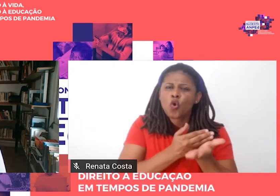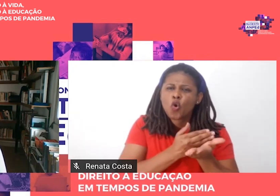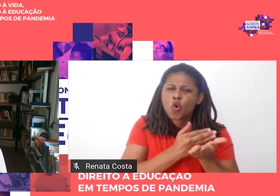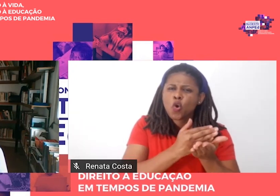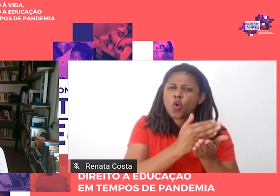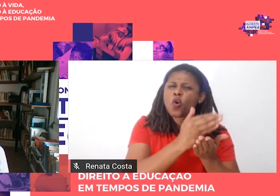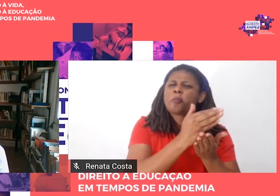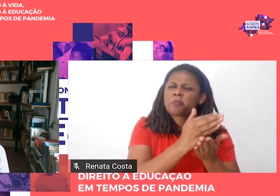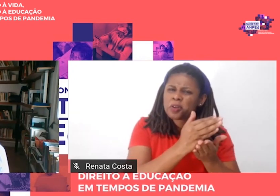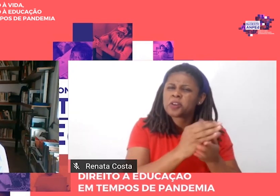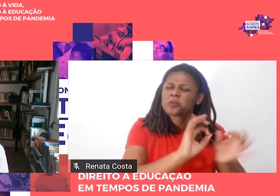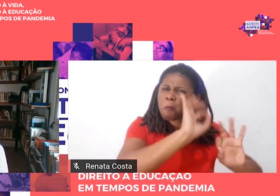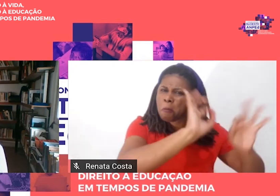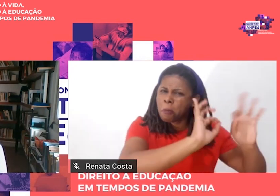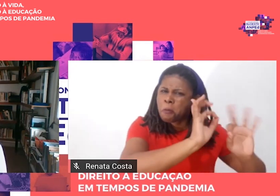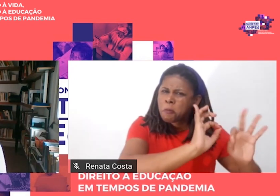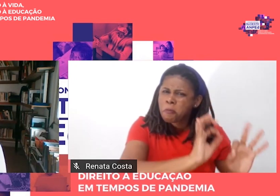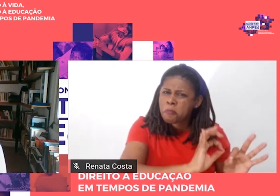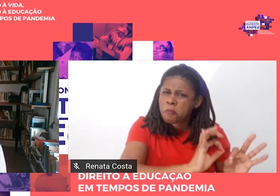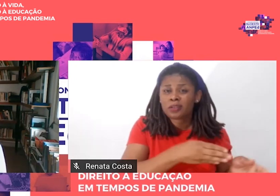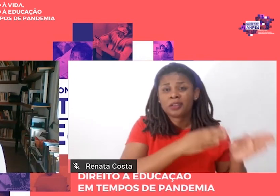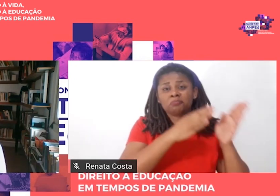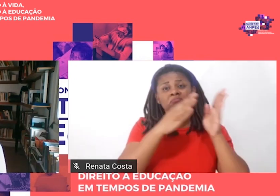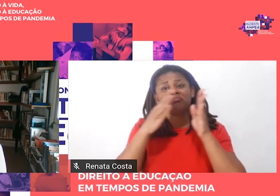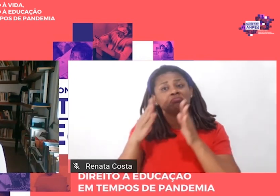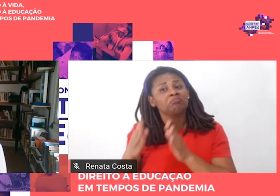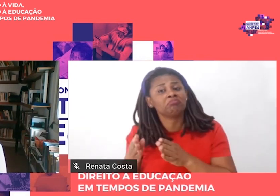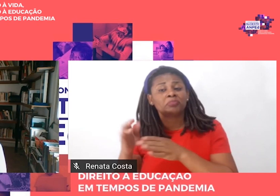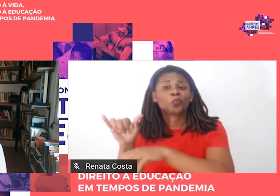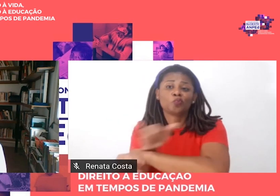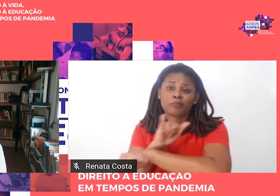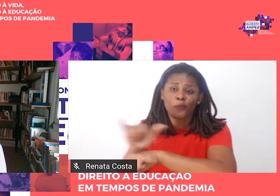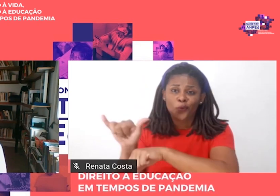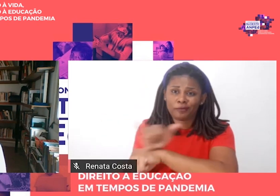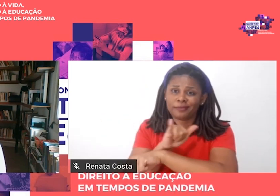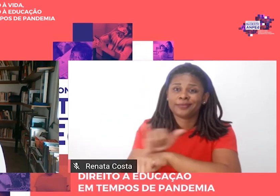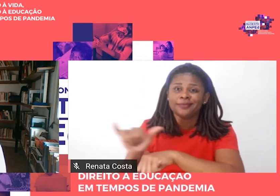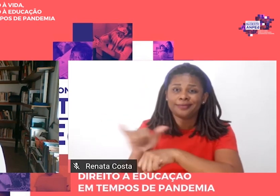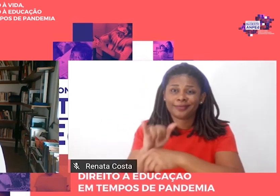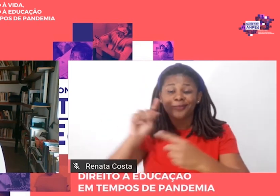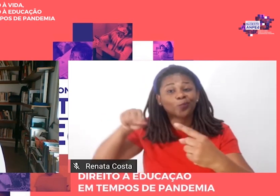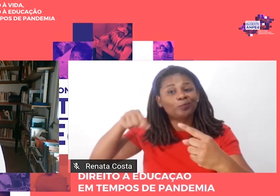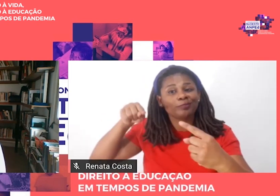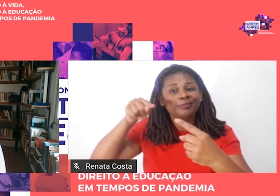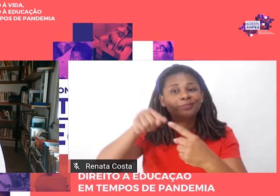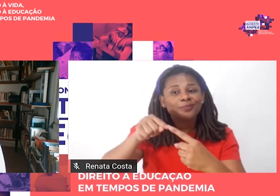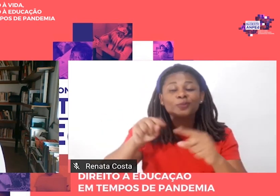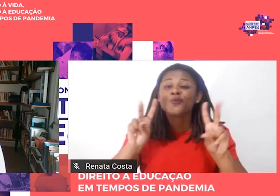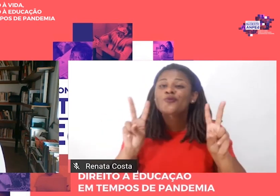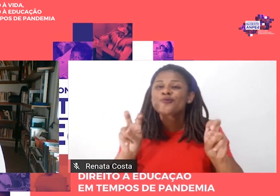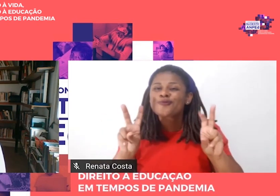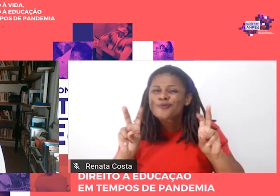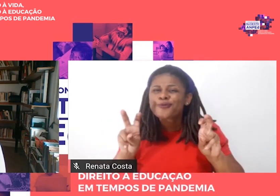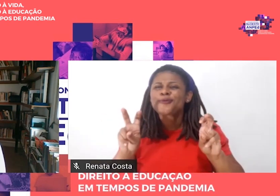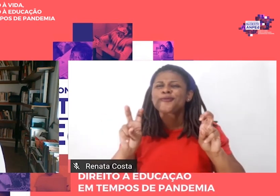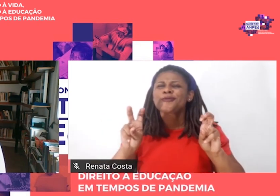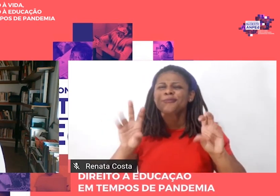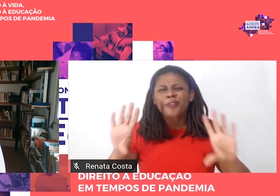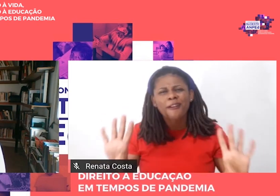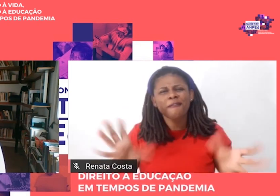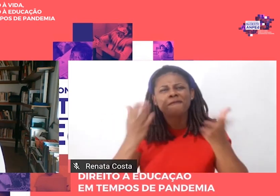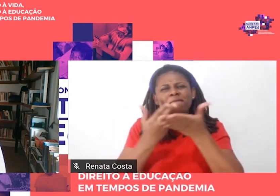tanto improvisados, né? A propósito deste evento e em